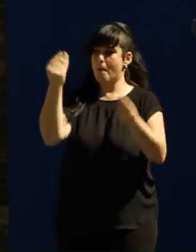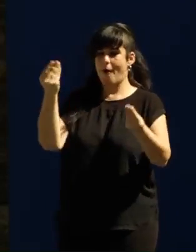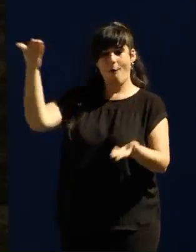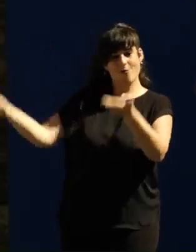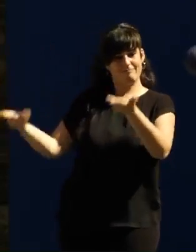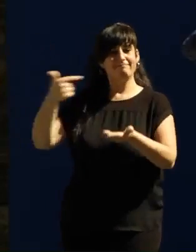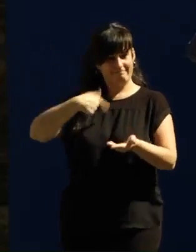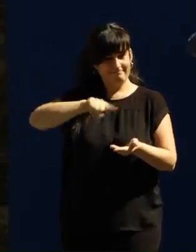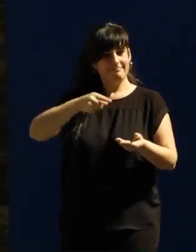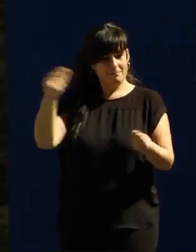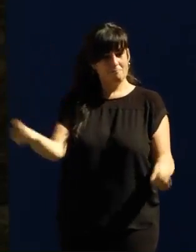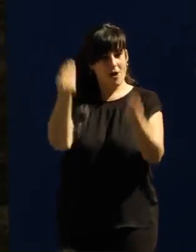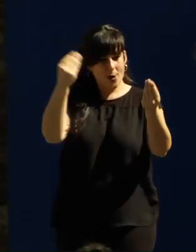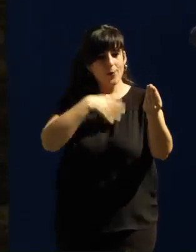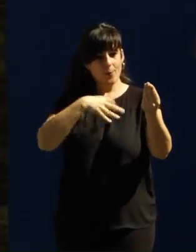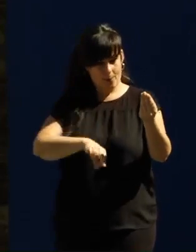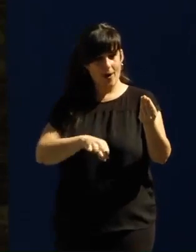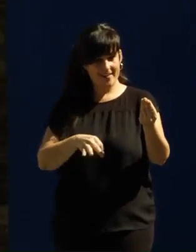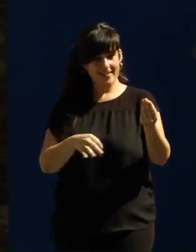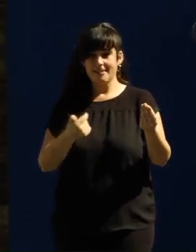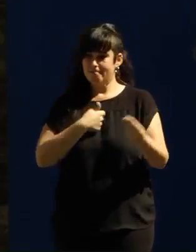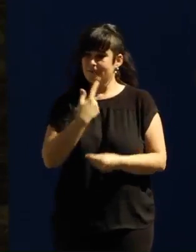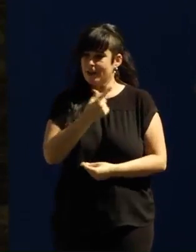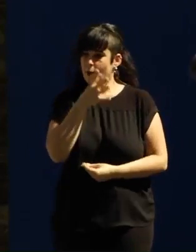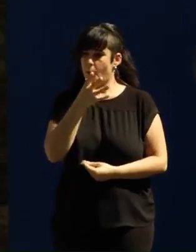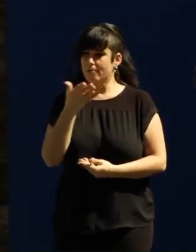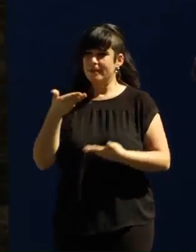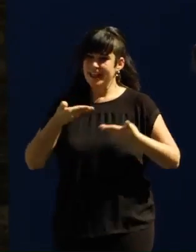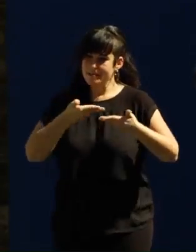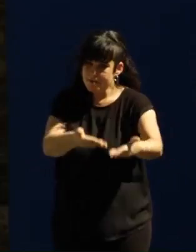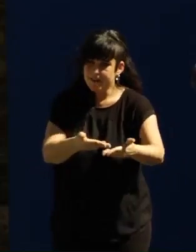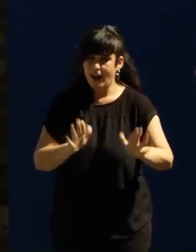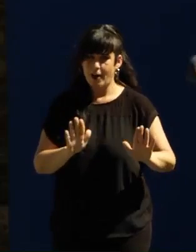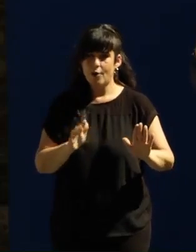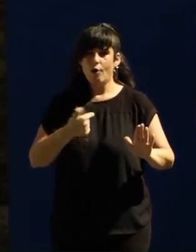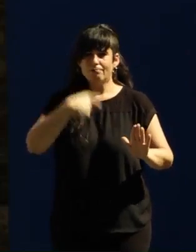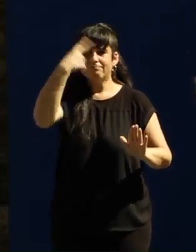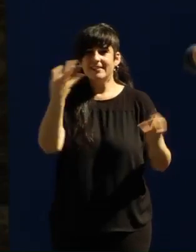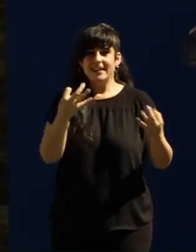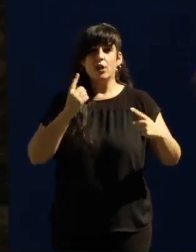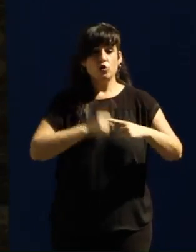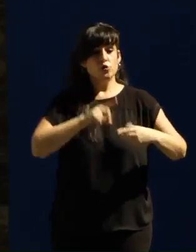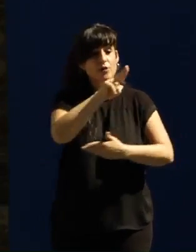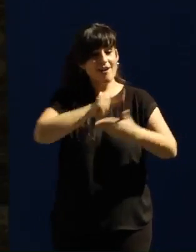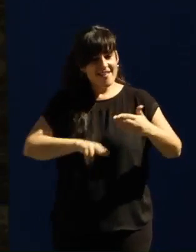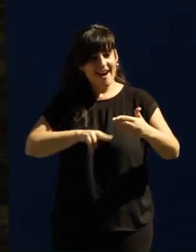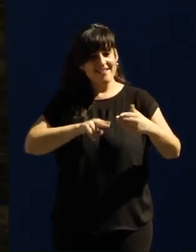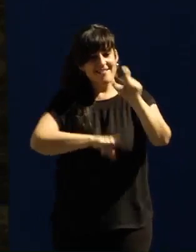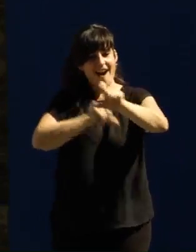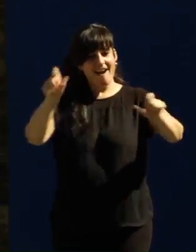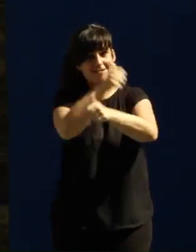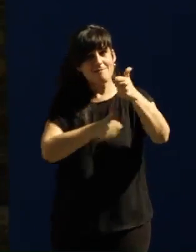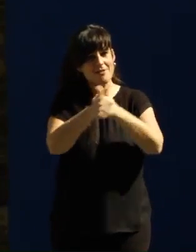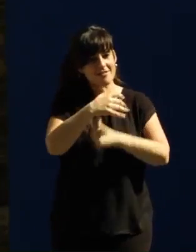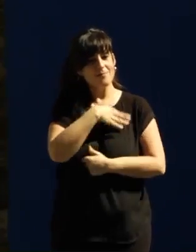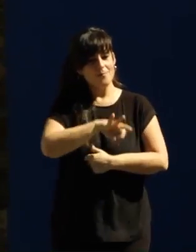Es fundamental, y os lo digo también como invitado, con todo el orgullo de saber que puede haber un asunto de Galicia al servicio de la gente,